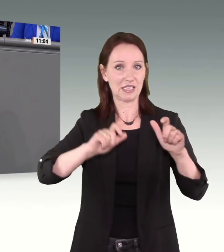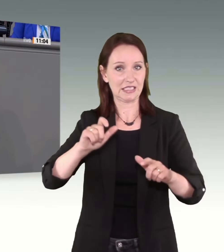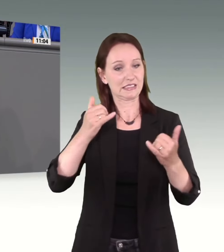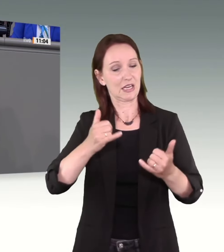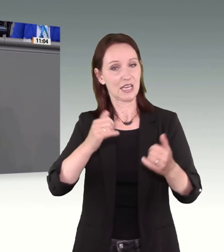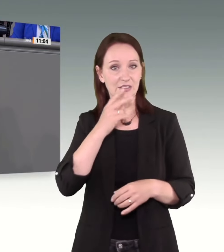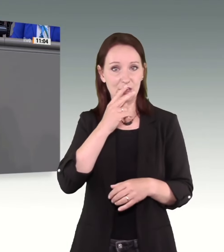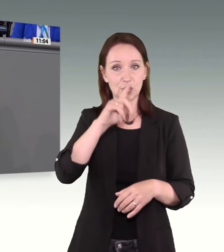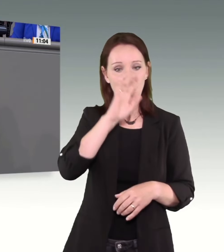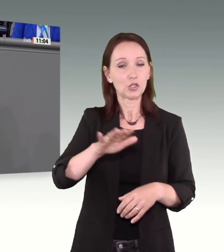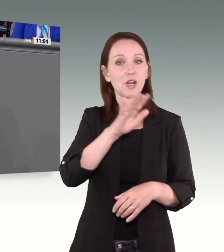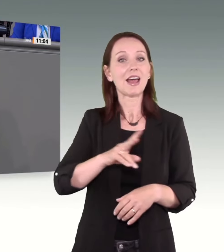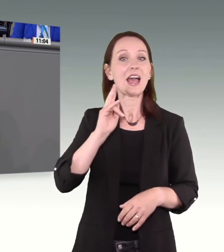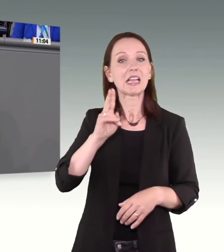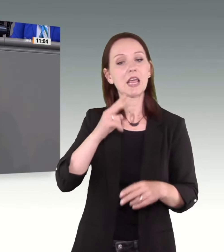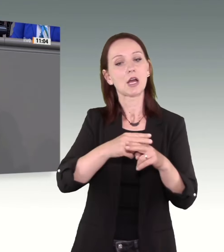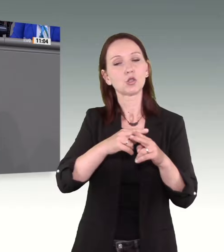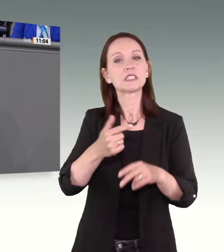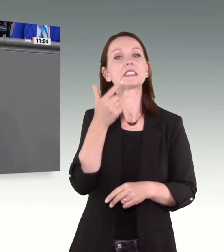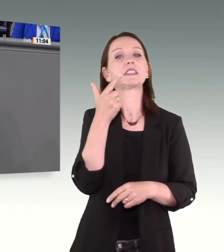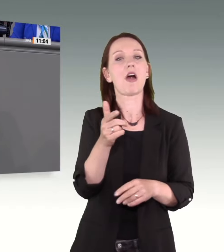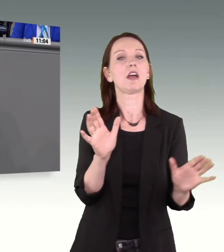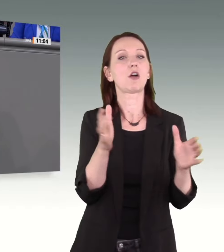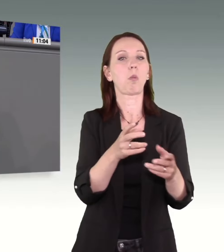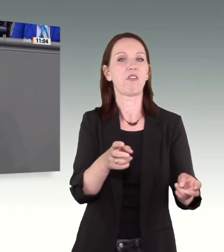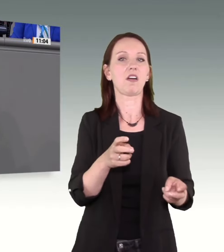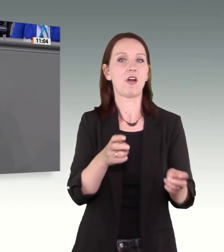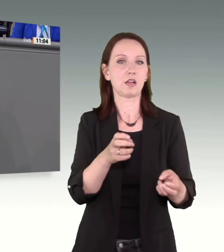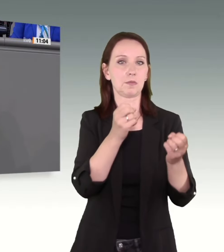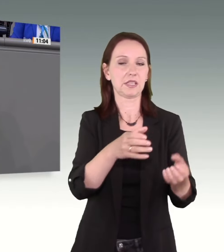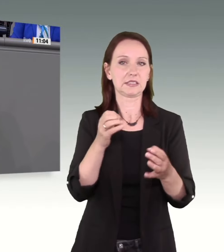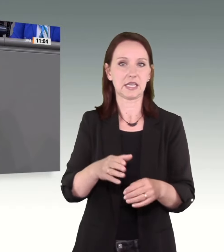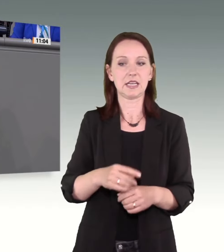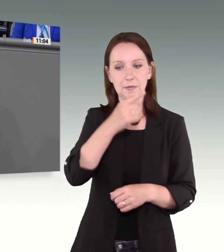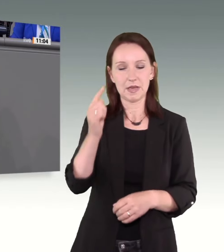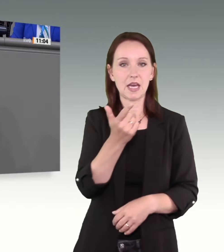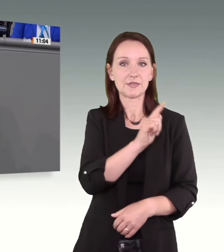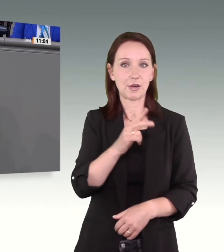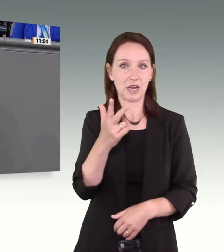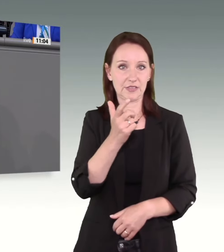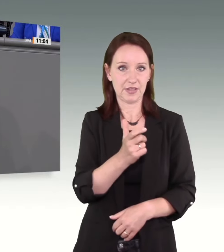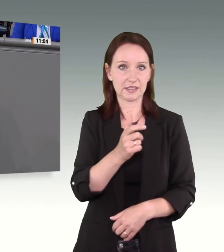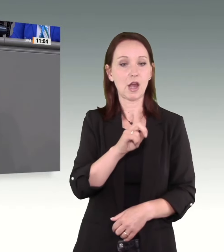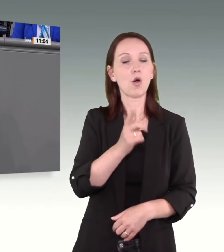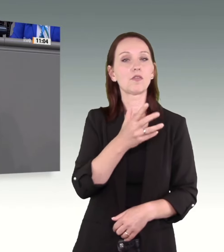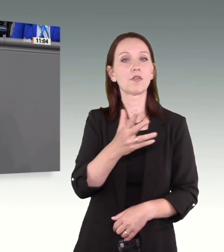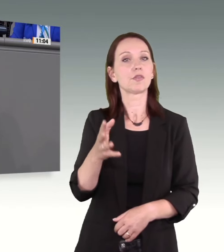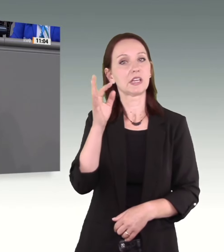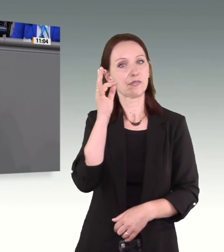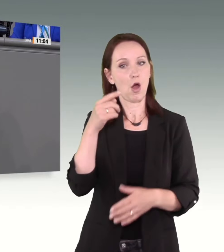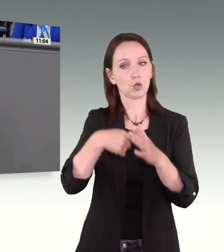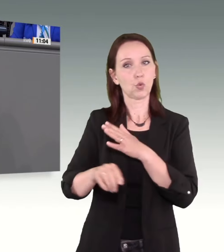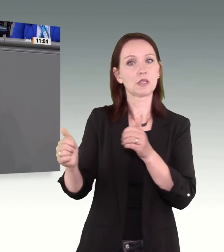statt. Im Jahr 2023 sind 155 Frauen von ihrem Partner oder Ex-Partner getötet worden.